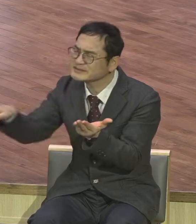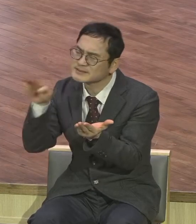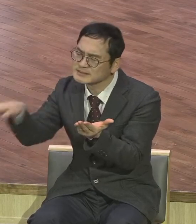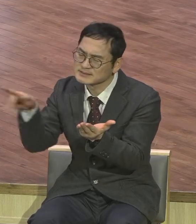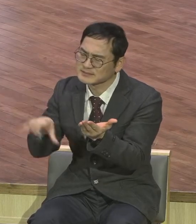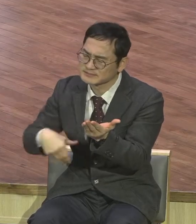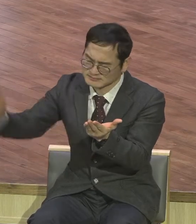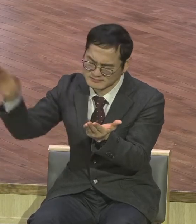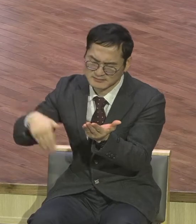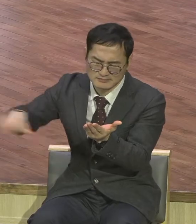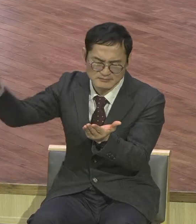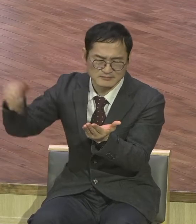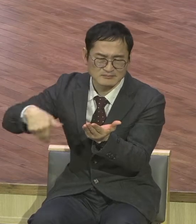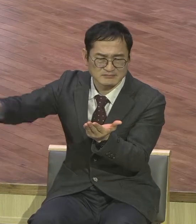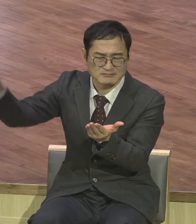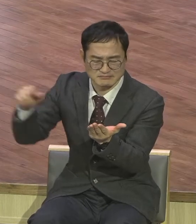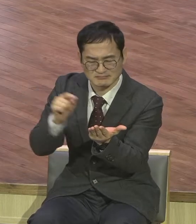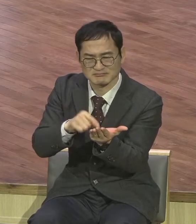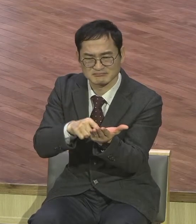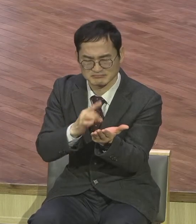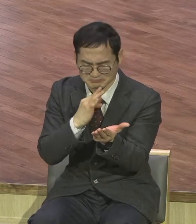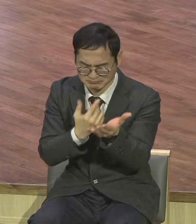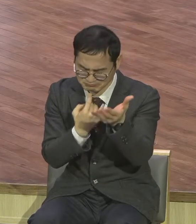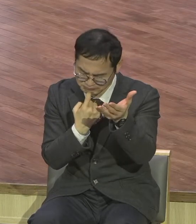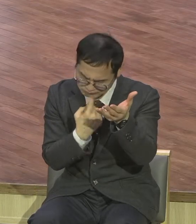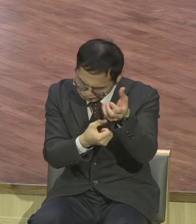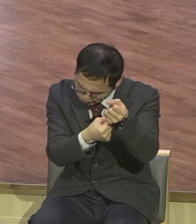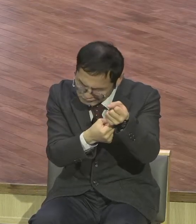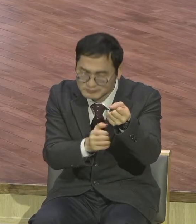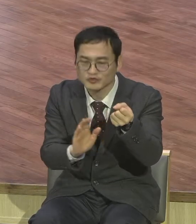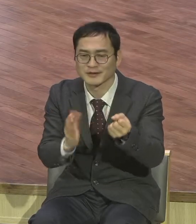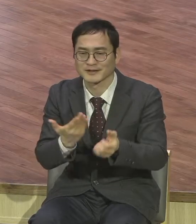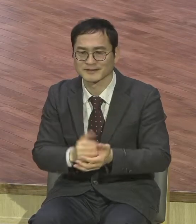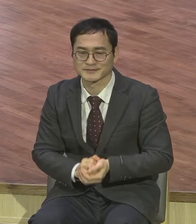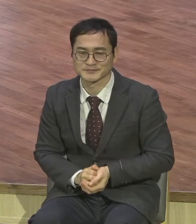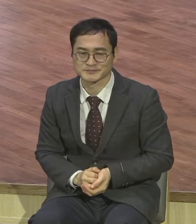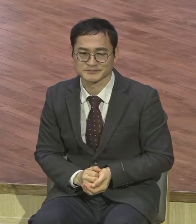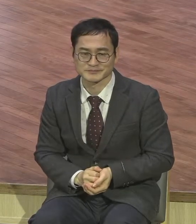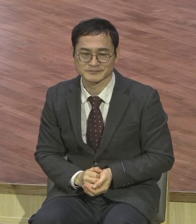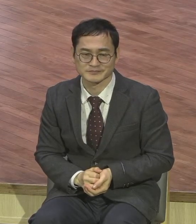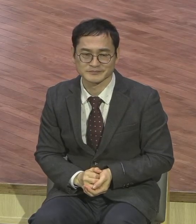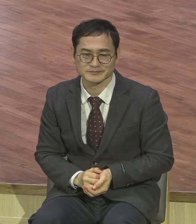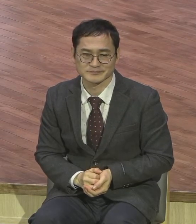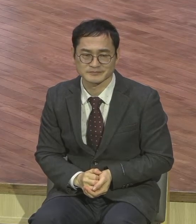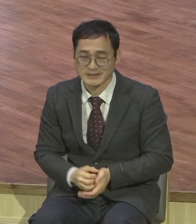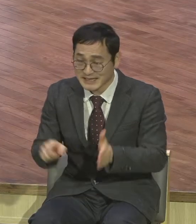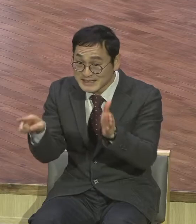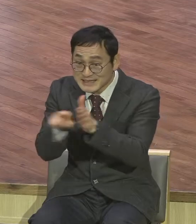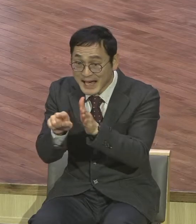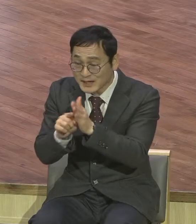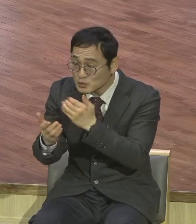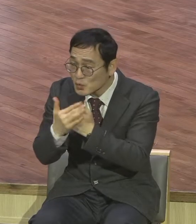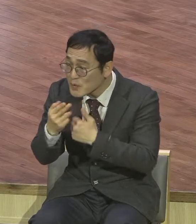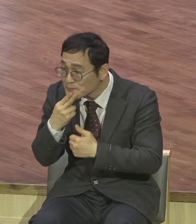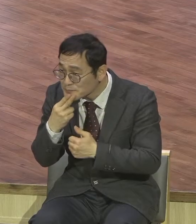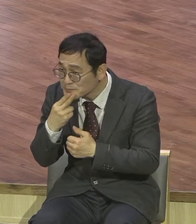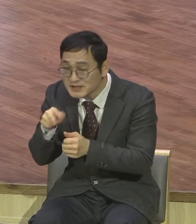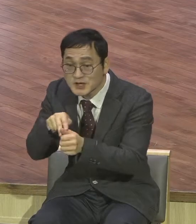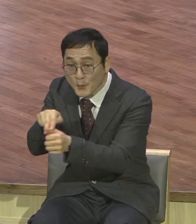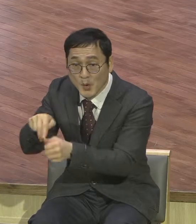어떤 말도 귀에 안 두릅니다 여러분 신앙에 도움이 안 되는 정보 들으면 안 돼요 그거 그게 전부 다 사단이